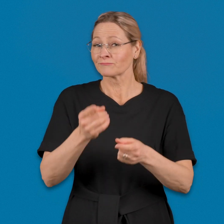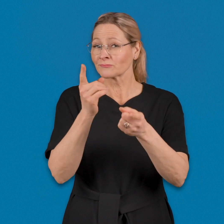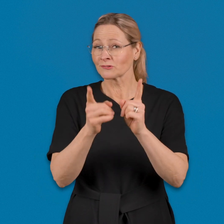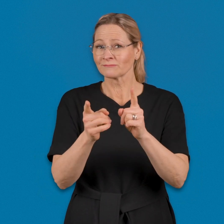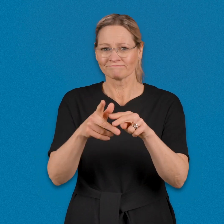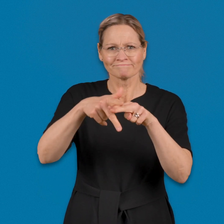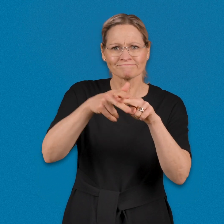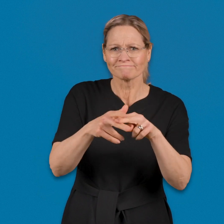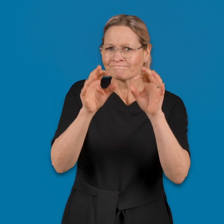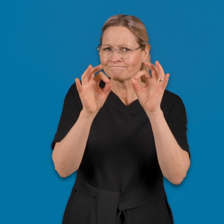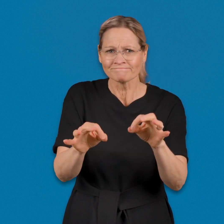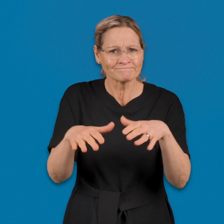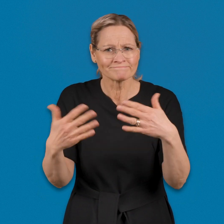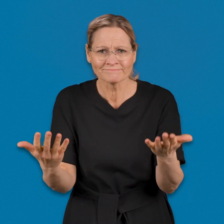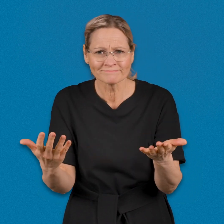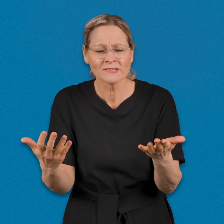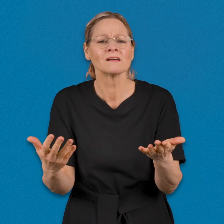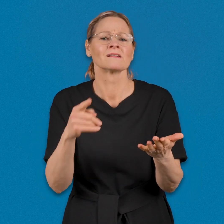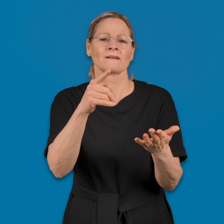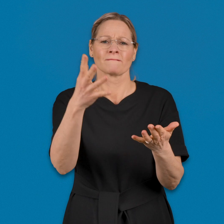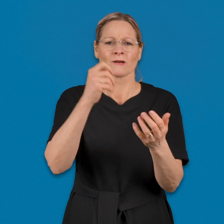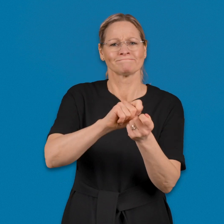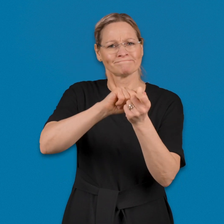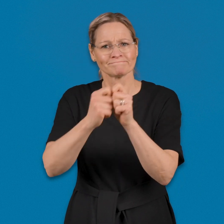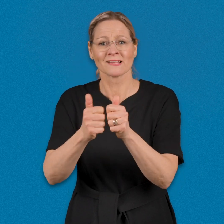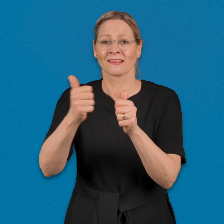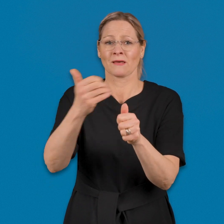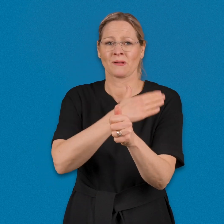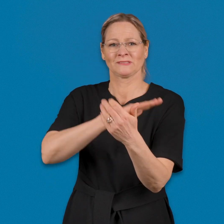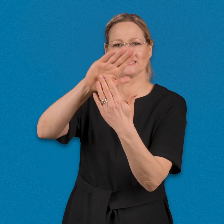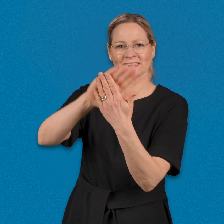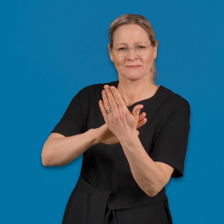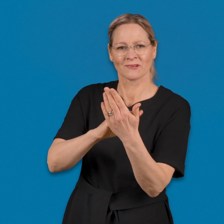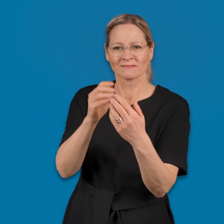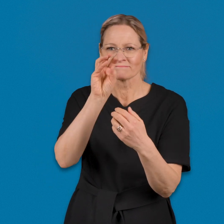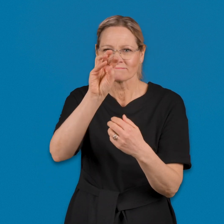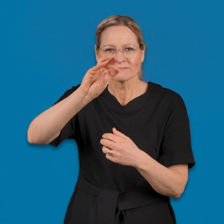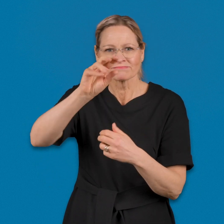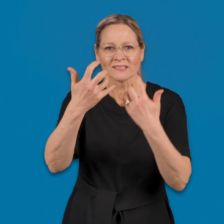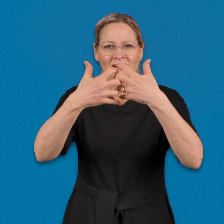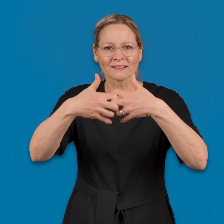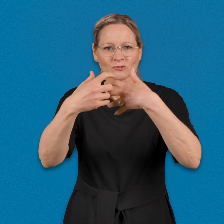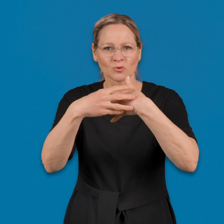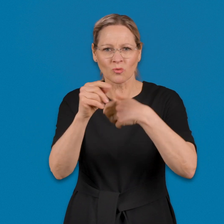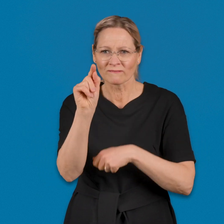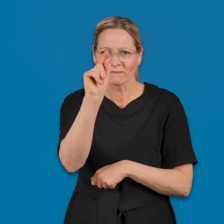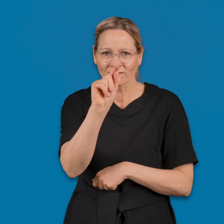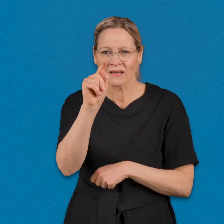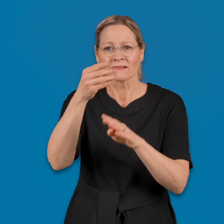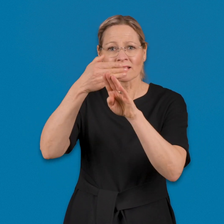Jos asetukset eivät ole kunnossa, voit muuttaa niitä etäpalvelun sivulla rataskuvakkeen